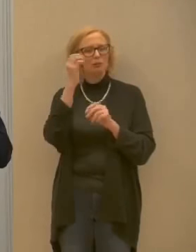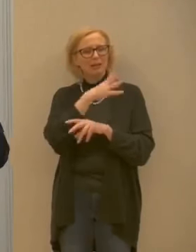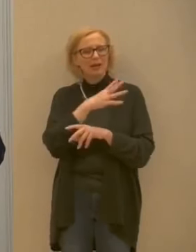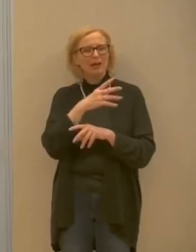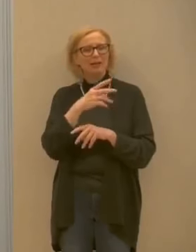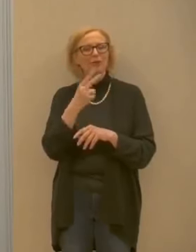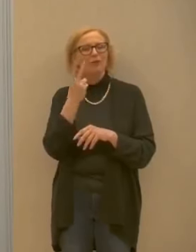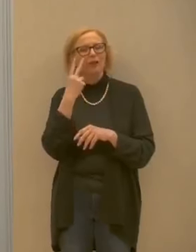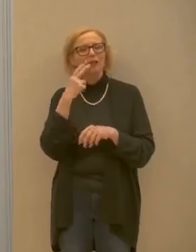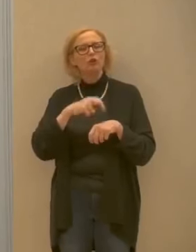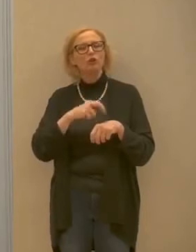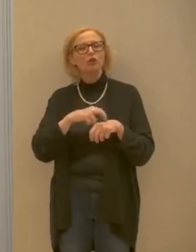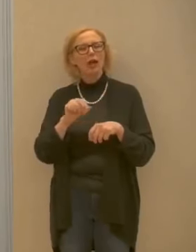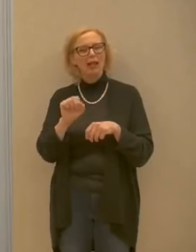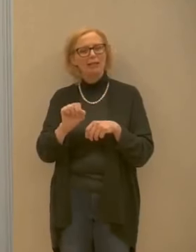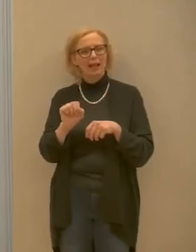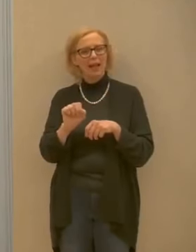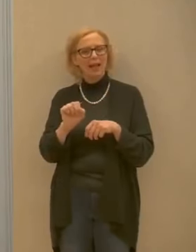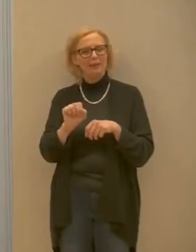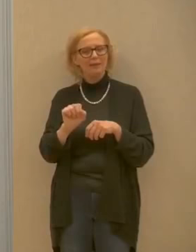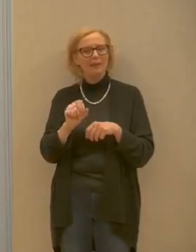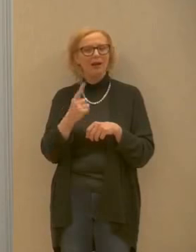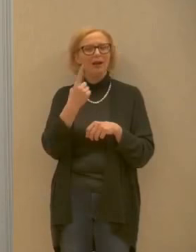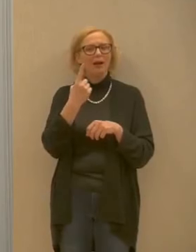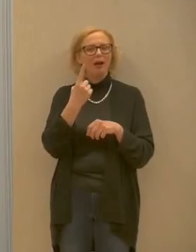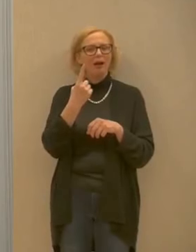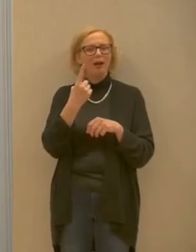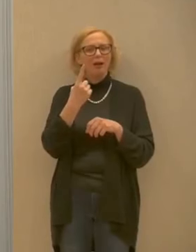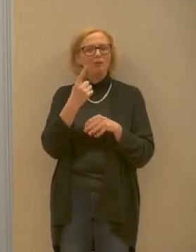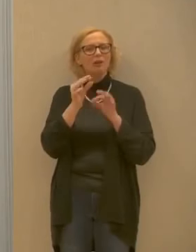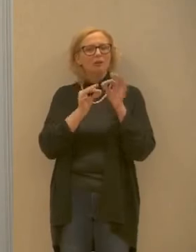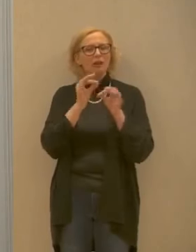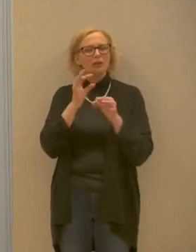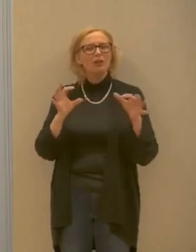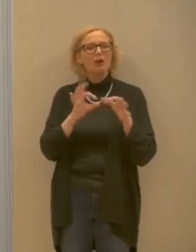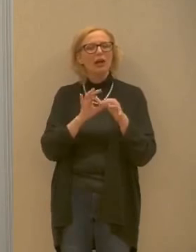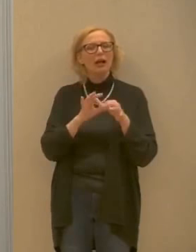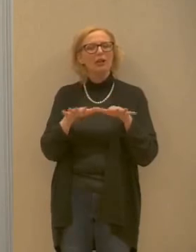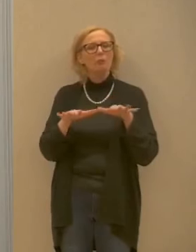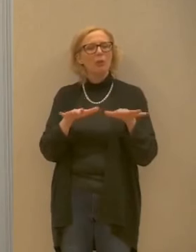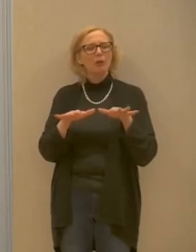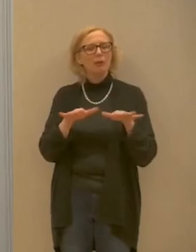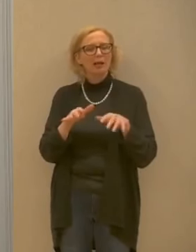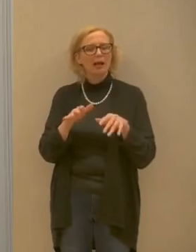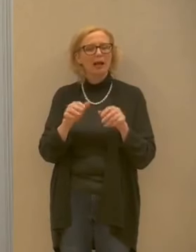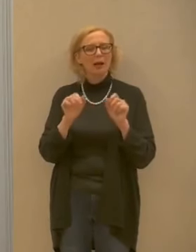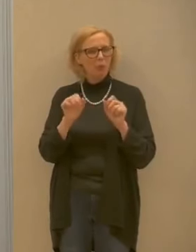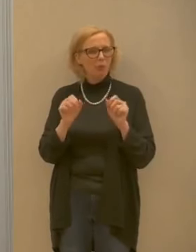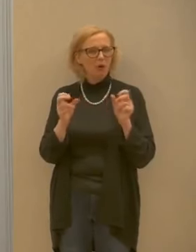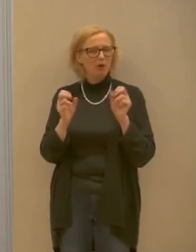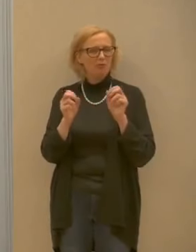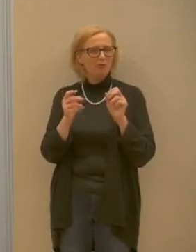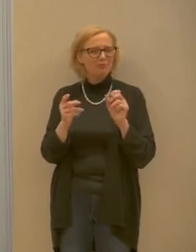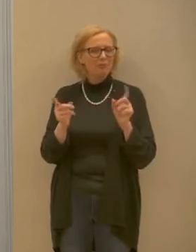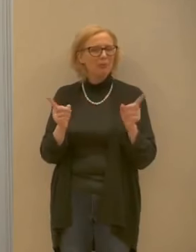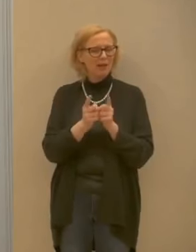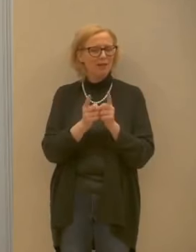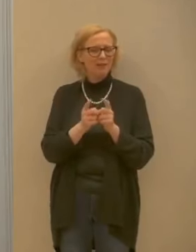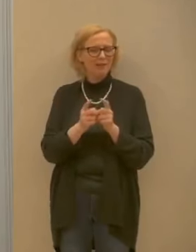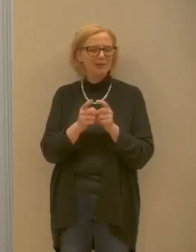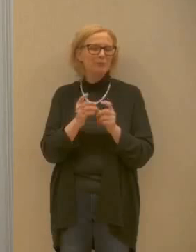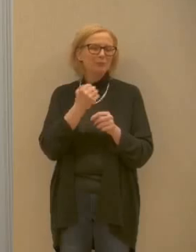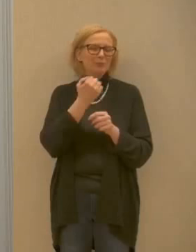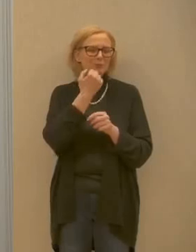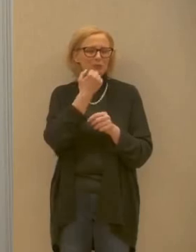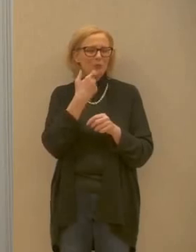Andreatta un ultimo accenno sulla parte della mobilità se ce lo datele graficamente mi scuso ma ho perso anch'io il